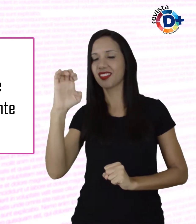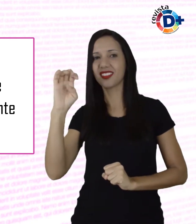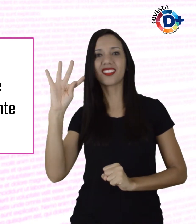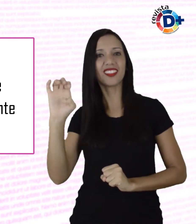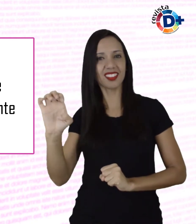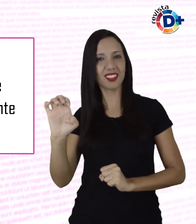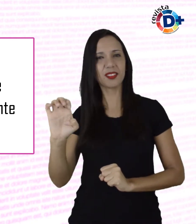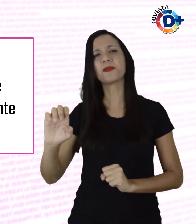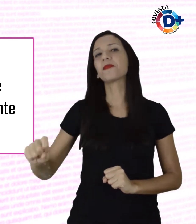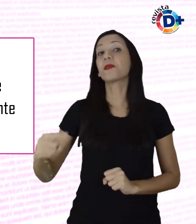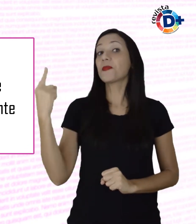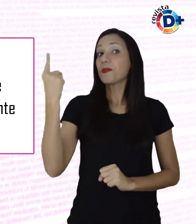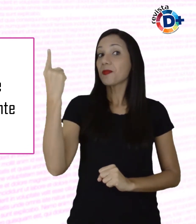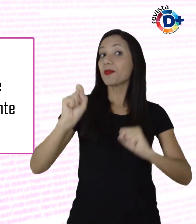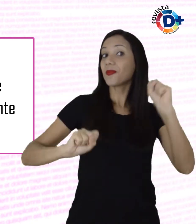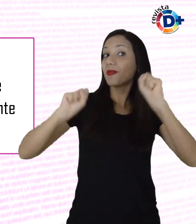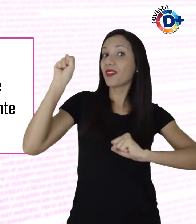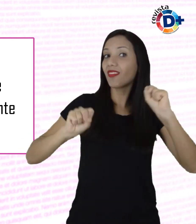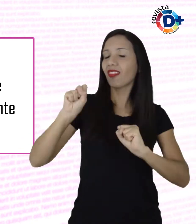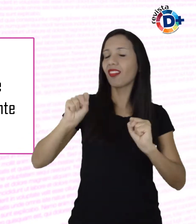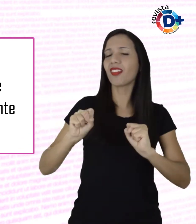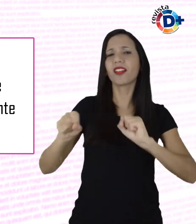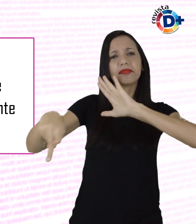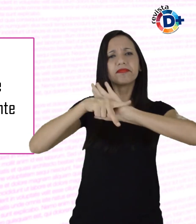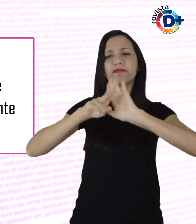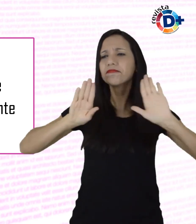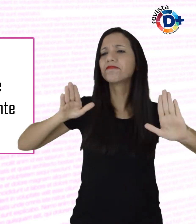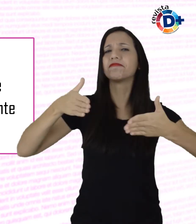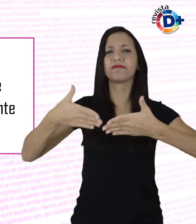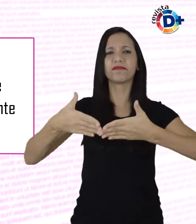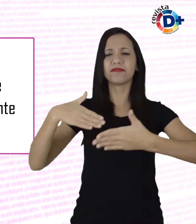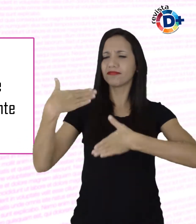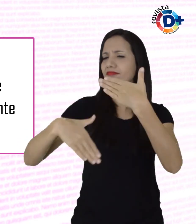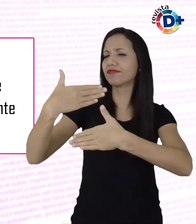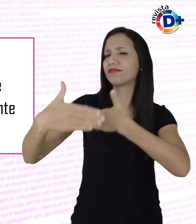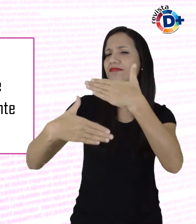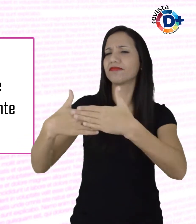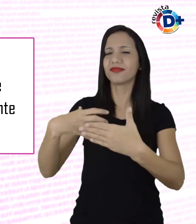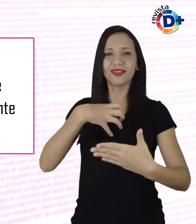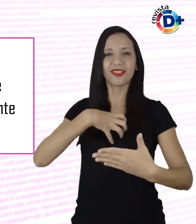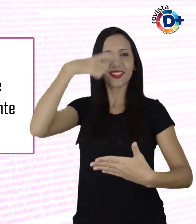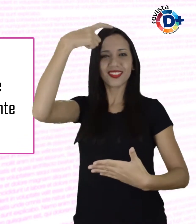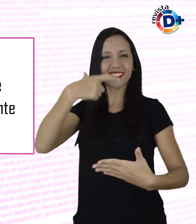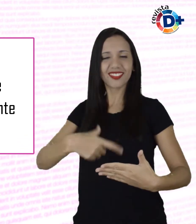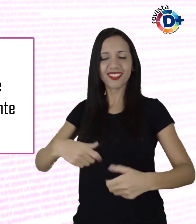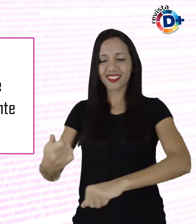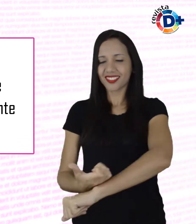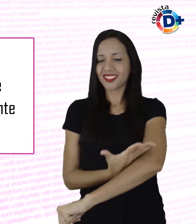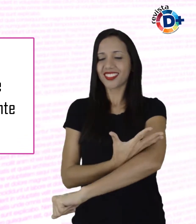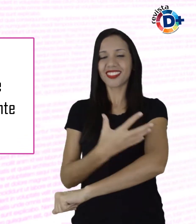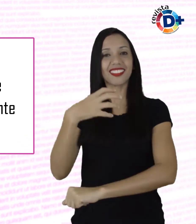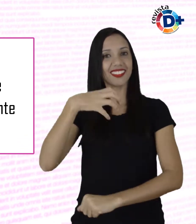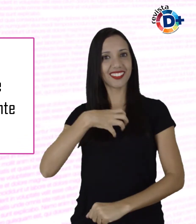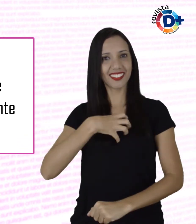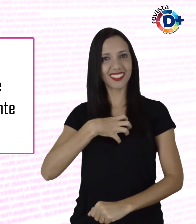no Brasil, especialista em processos de desenvolvimento emocional e comportamental de pessoas com